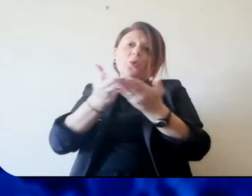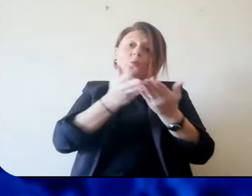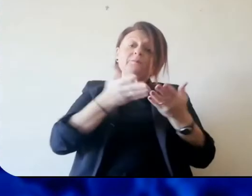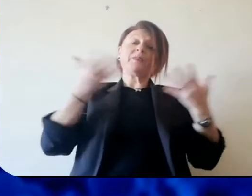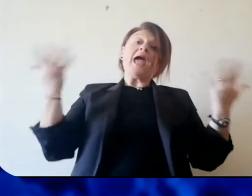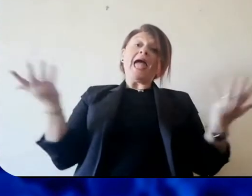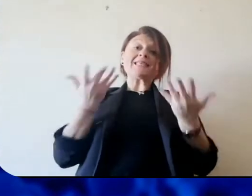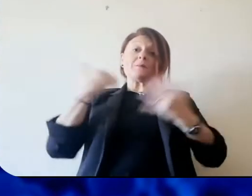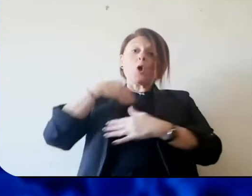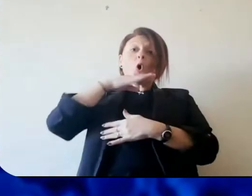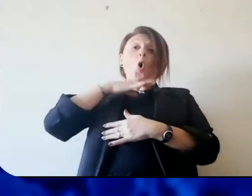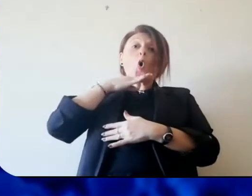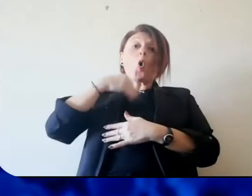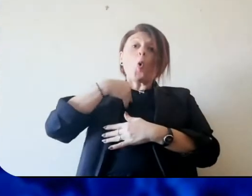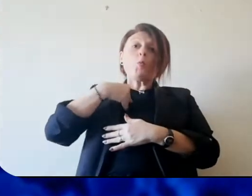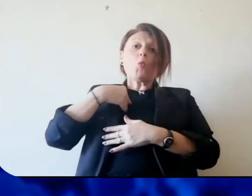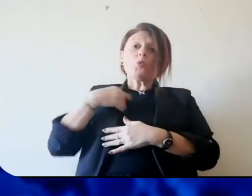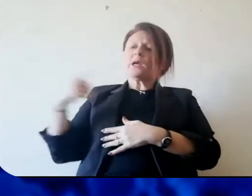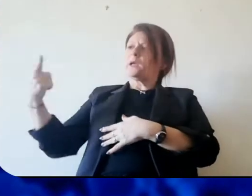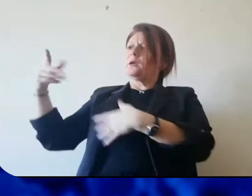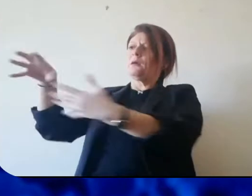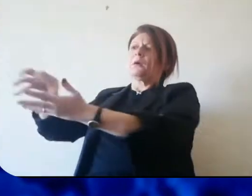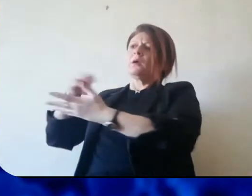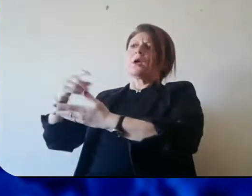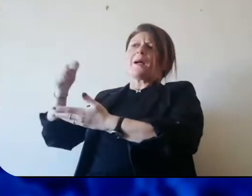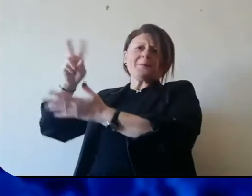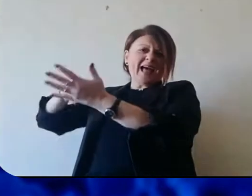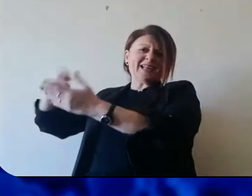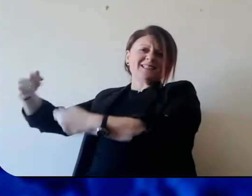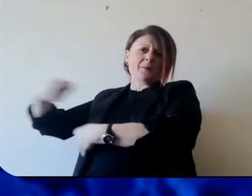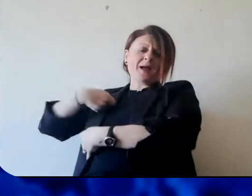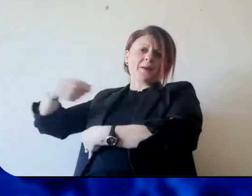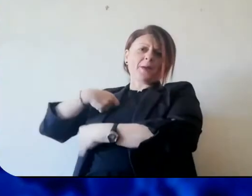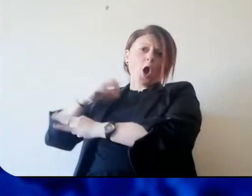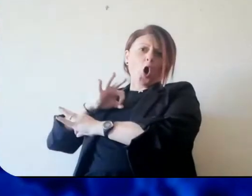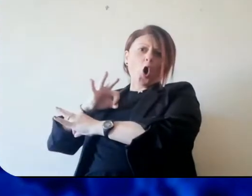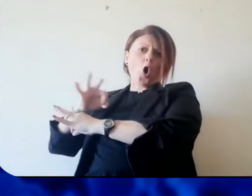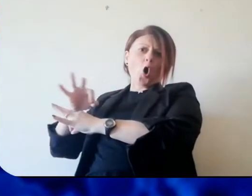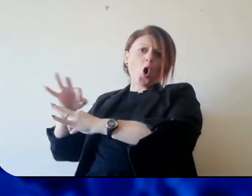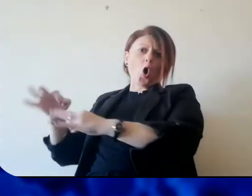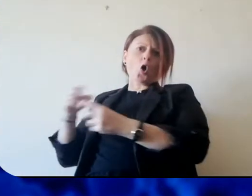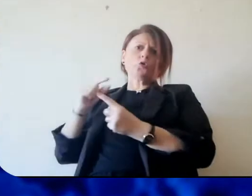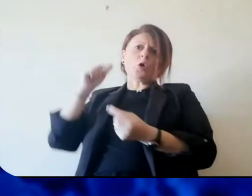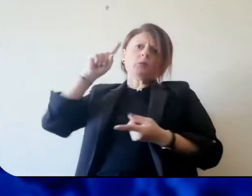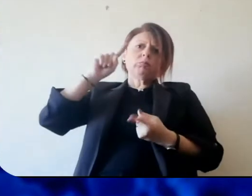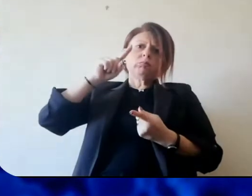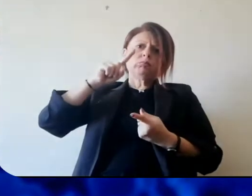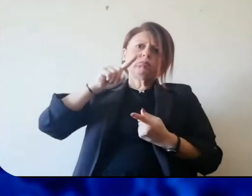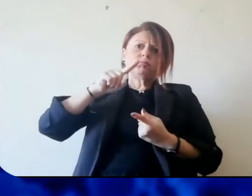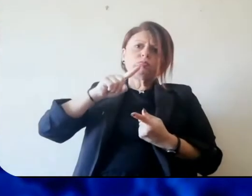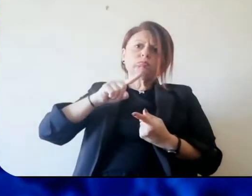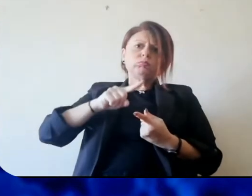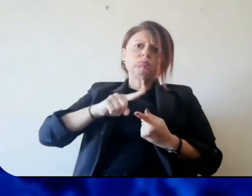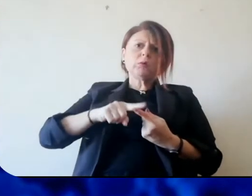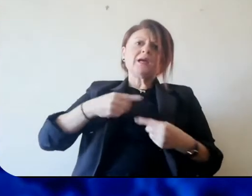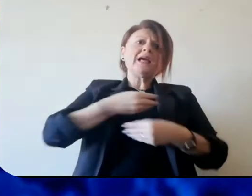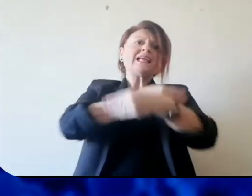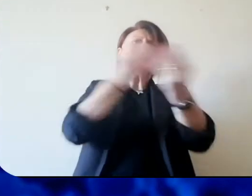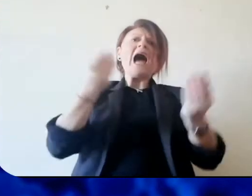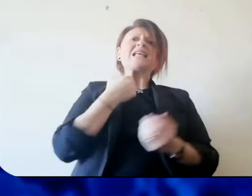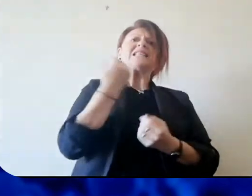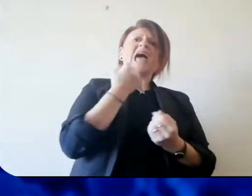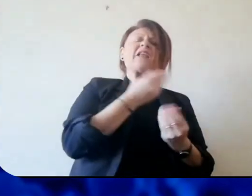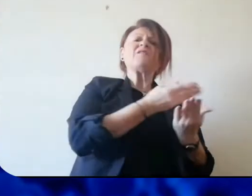perché se il Comune entra anch'esso in una situazione di sofferenza economica, non potranno che